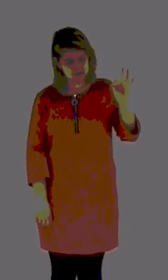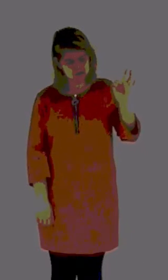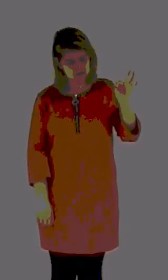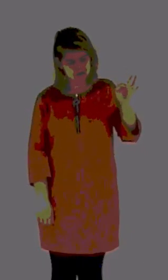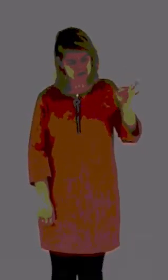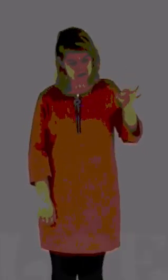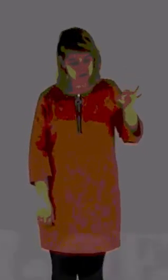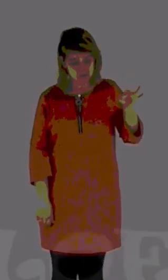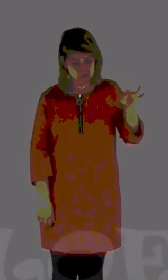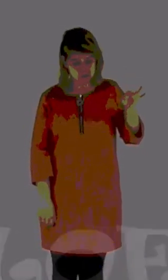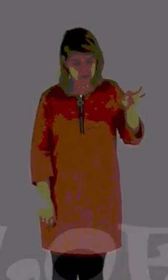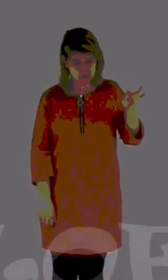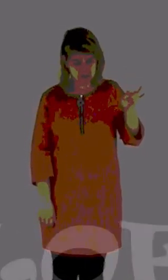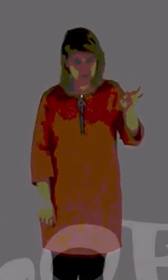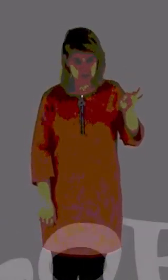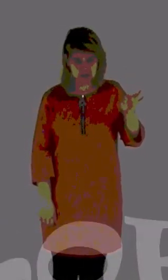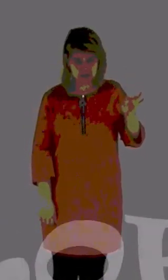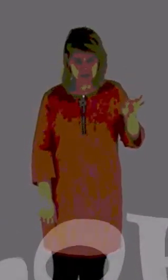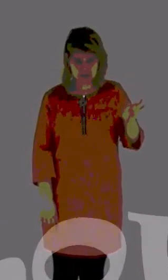bloed.